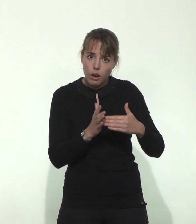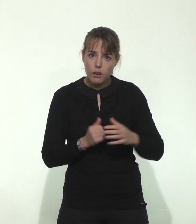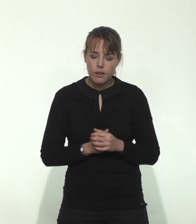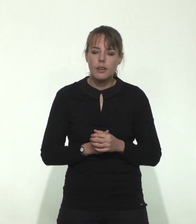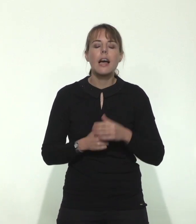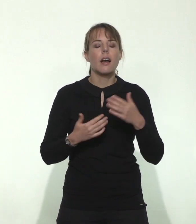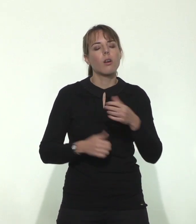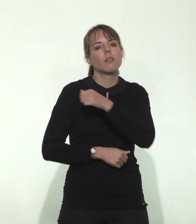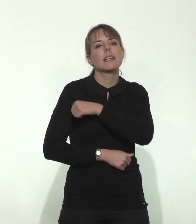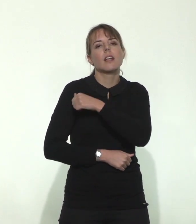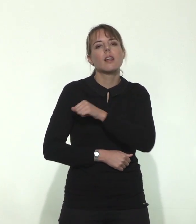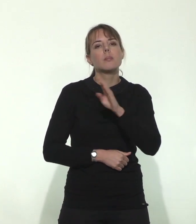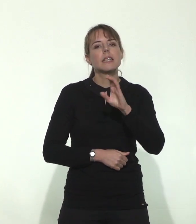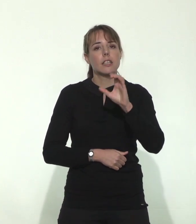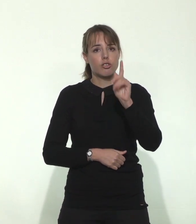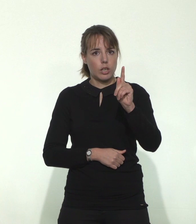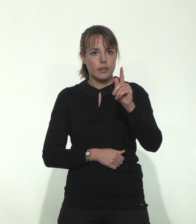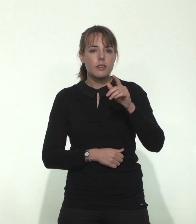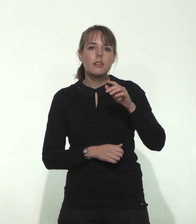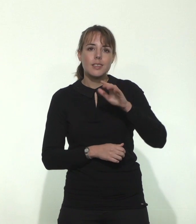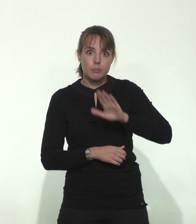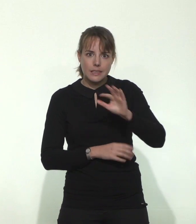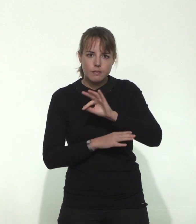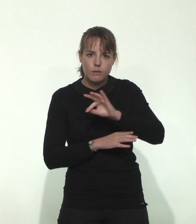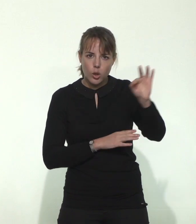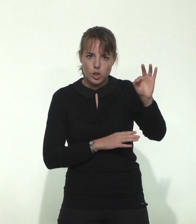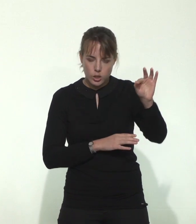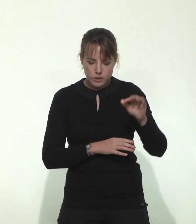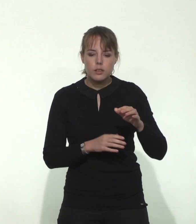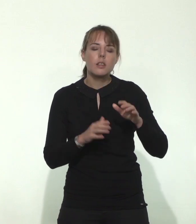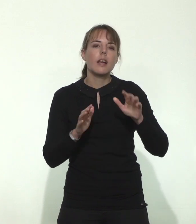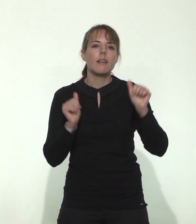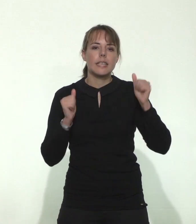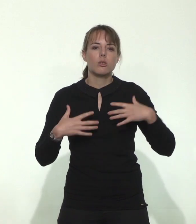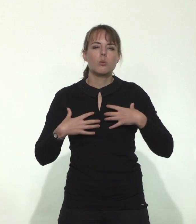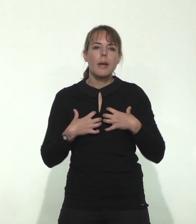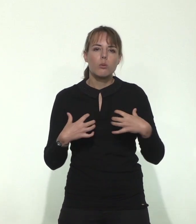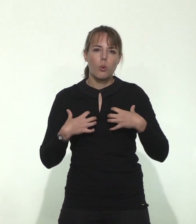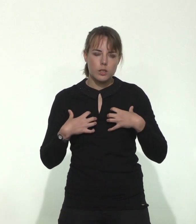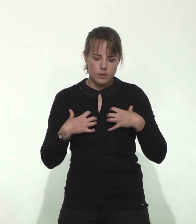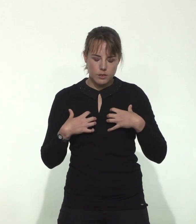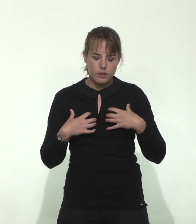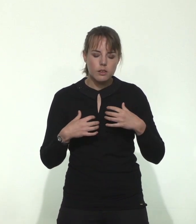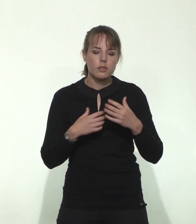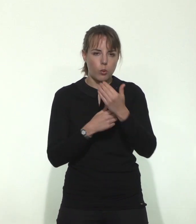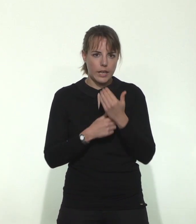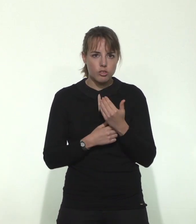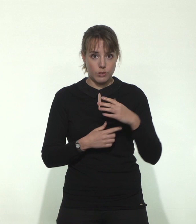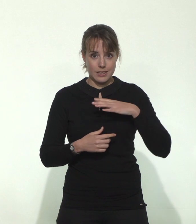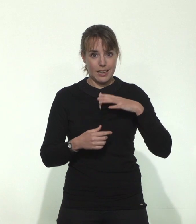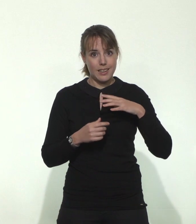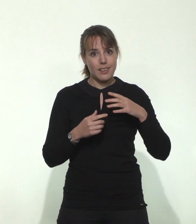française très ancienne qui protège contre la tuberculose mais qui utilise un vaccin vivant